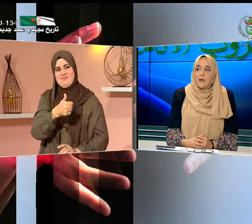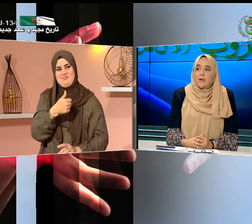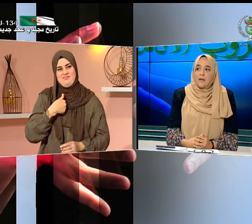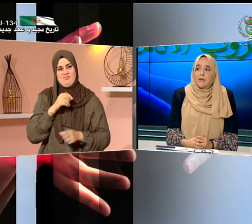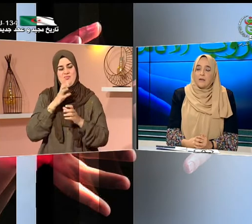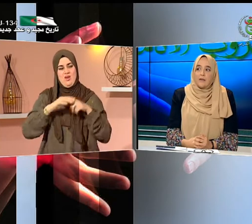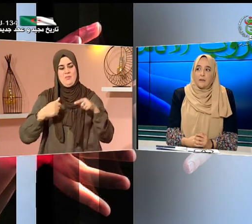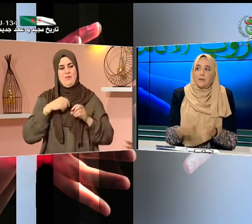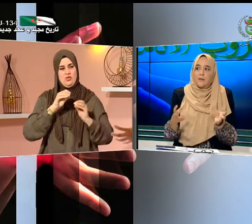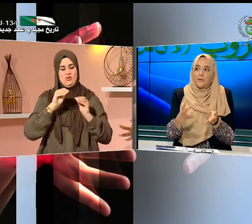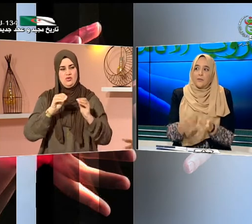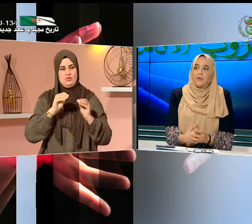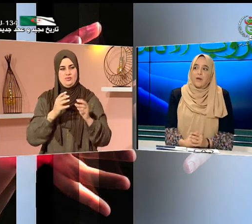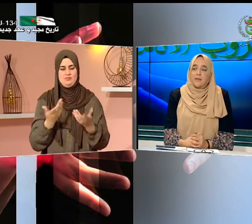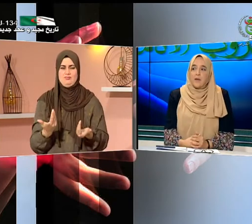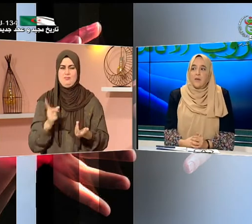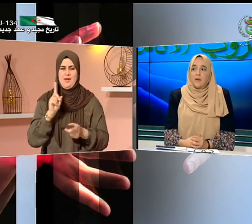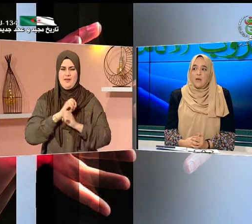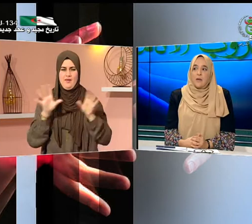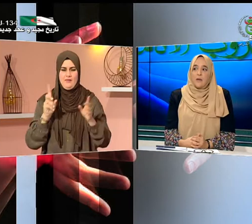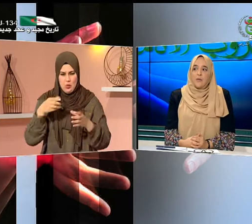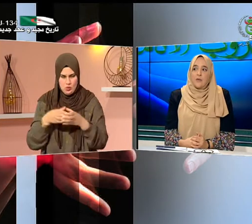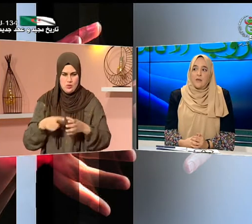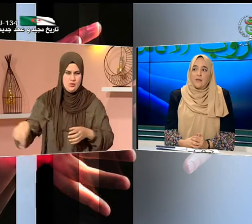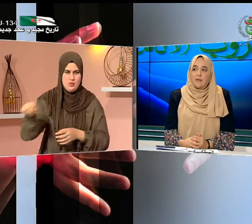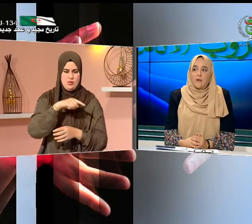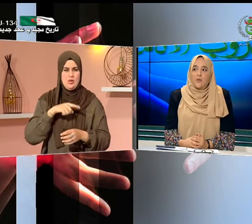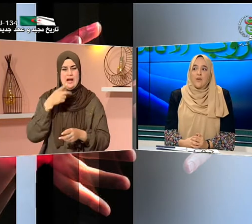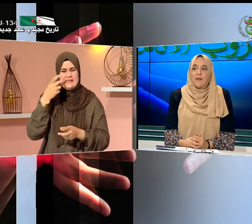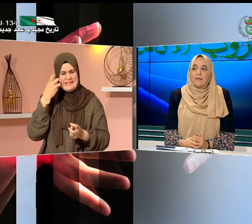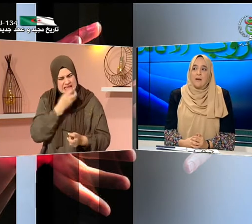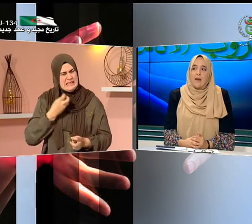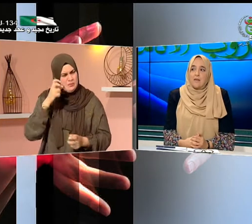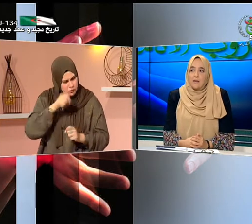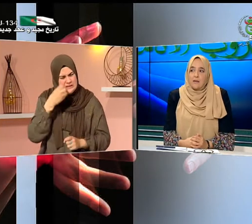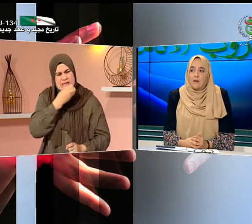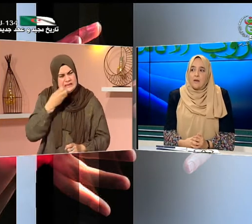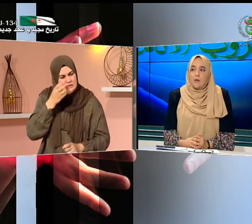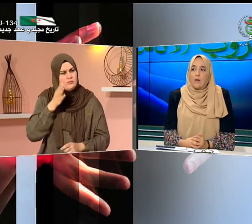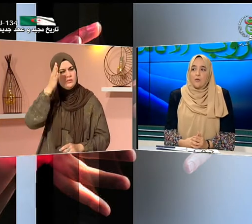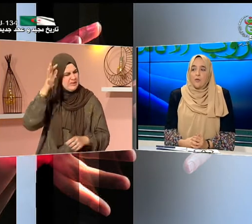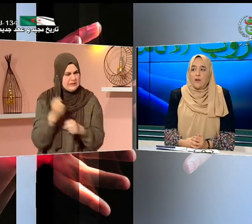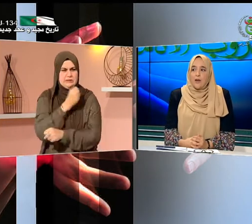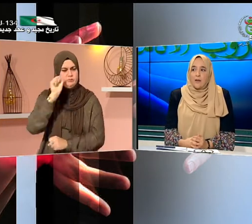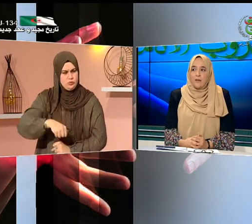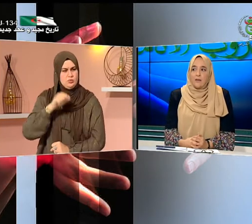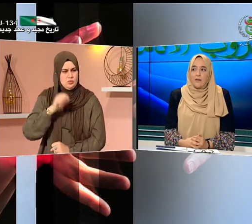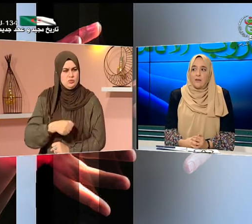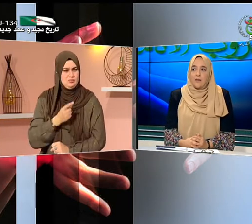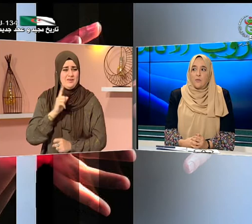يعني في أقسام يقومون الأساتذة يقومون باختيار الأحسن ويتركون الآخرين الذين لهم